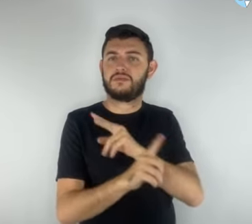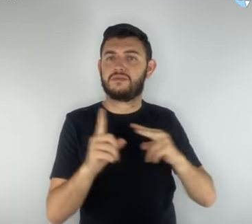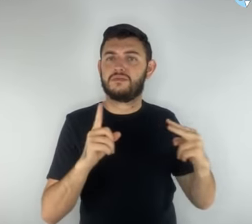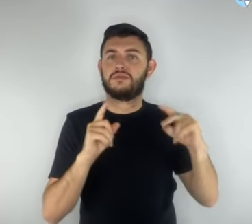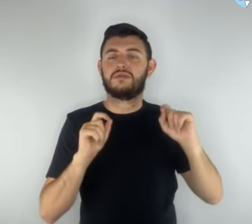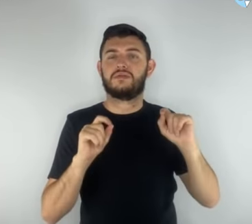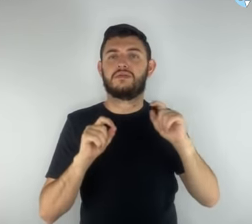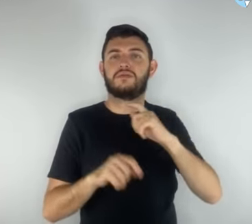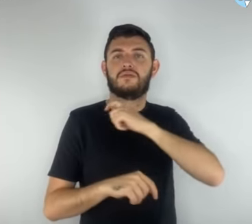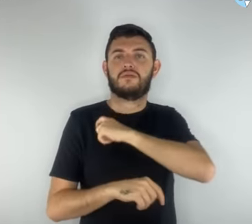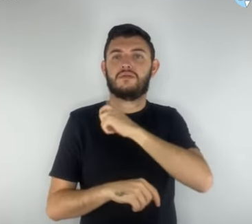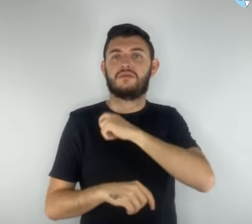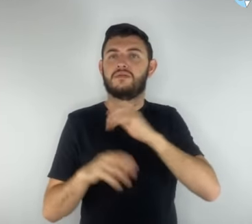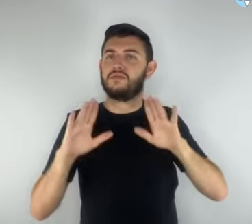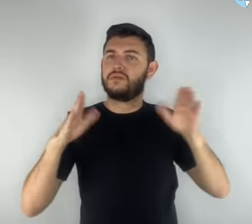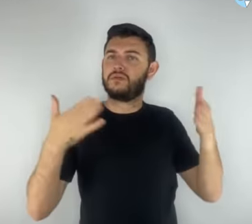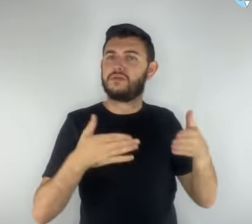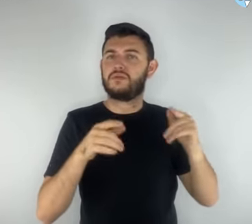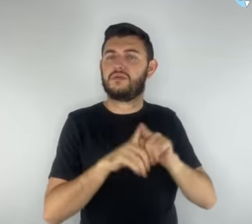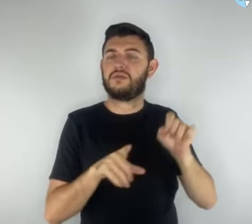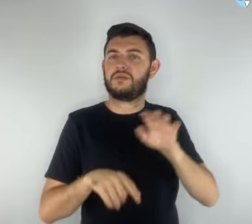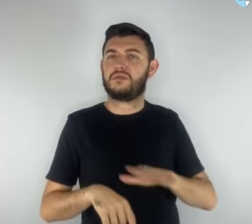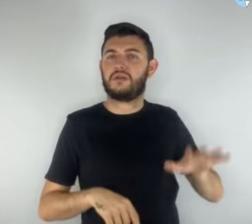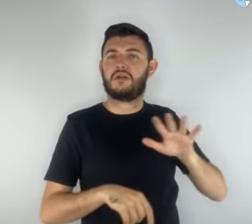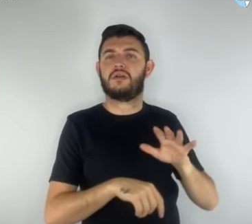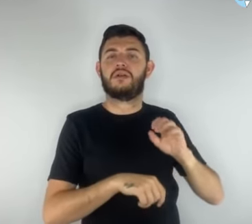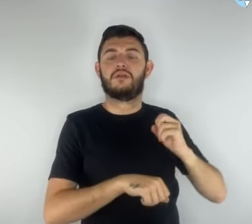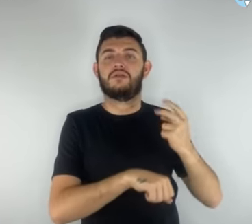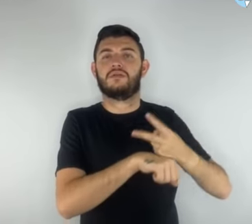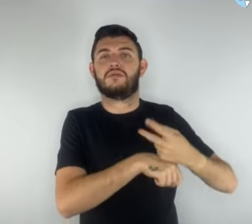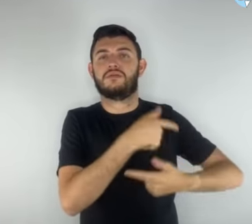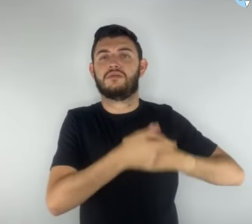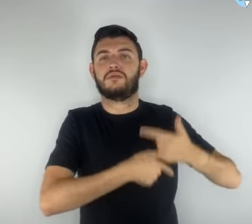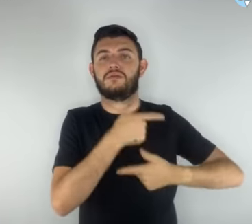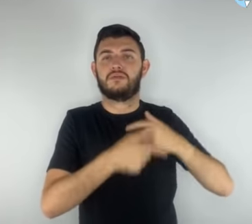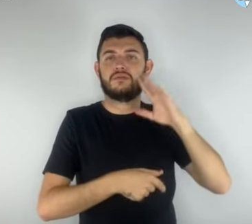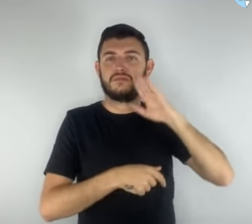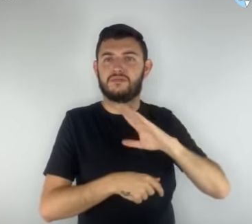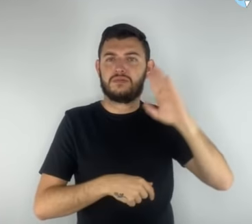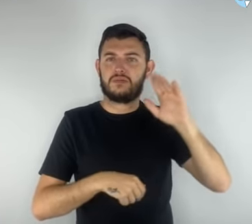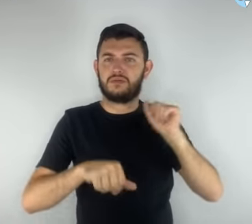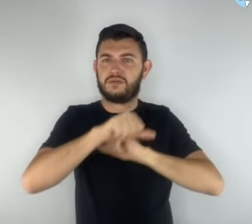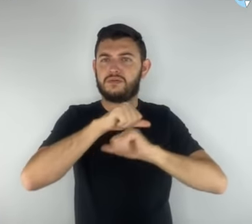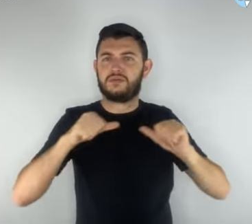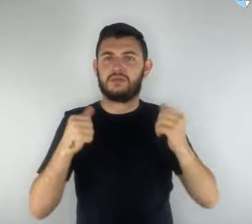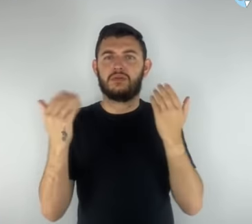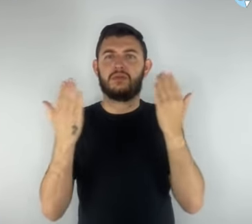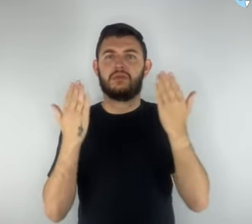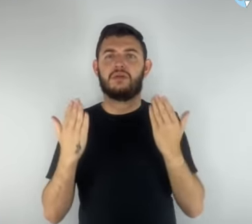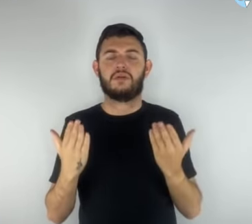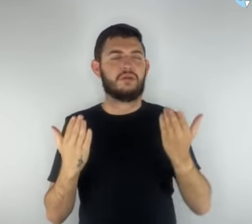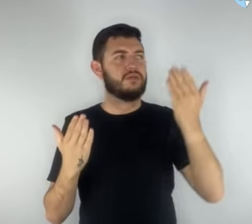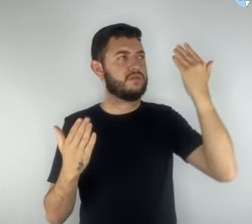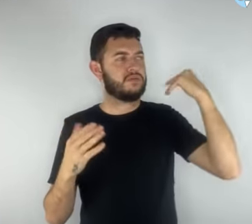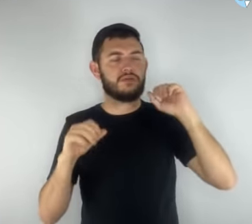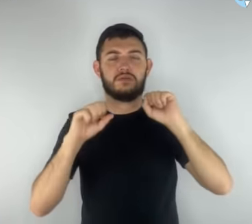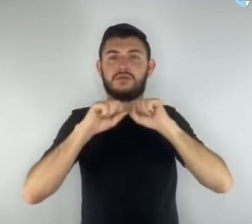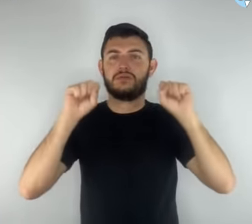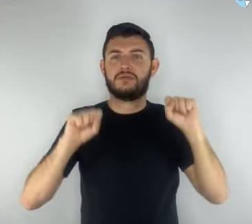ao mercado de trabalho. Uma das principais alterações em comparação ao antigo sistema é a priorização